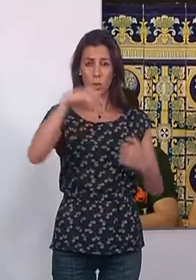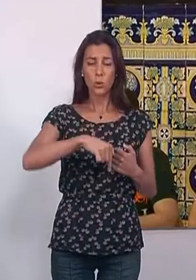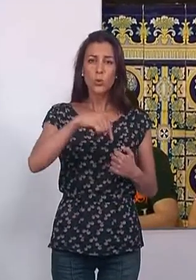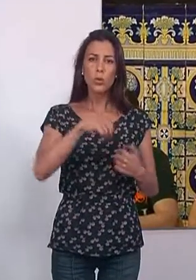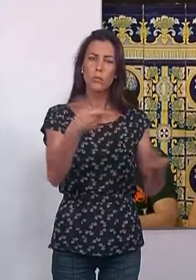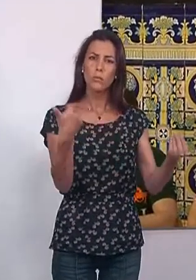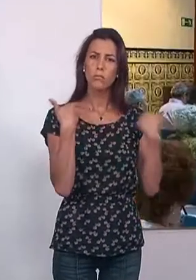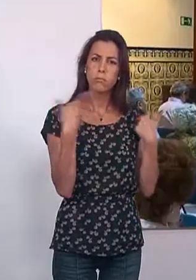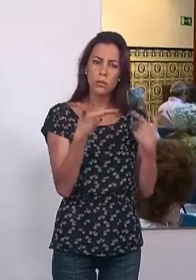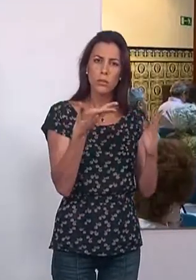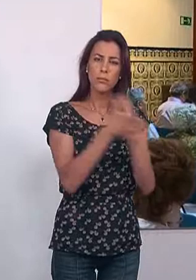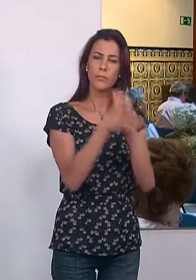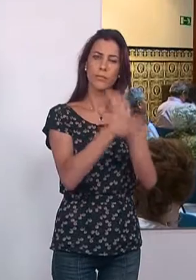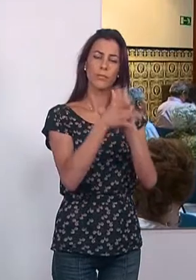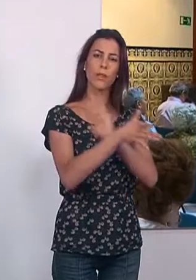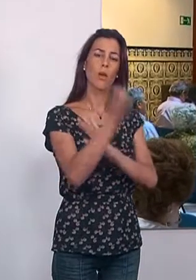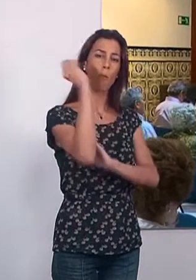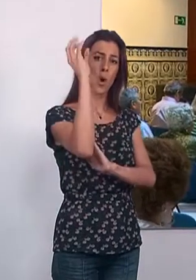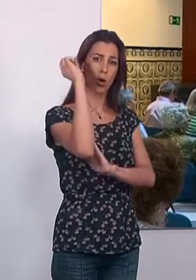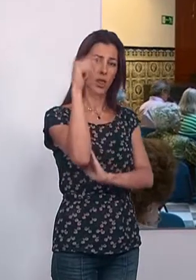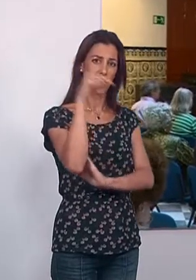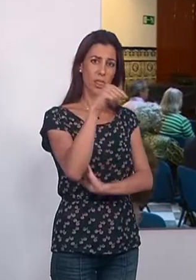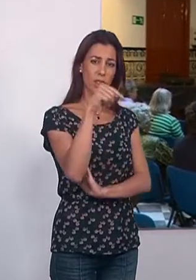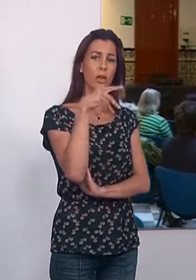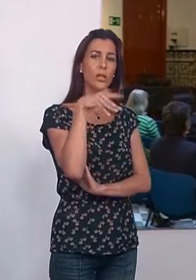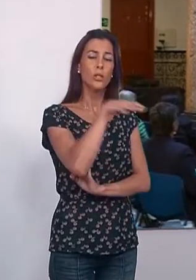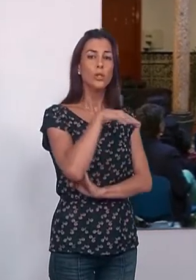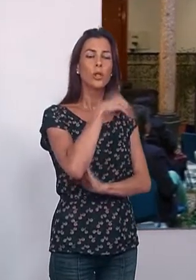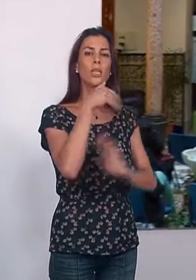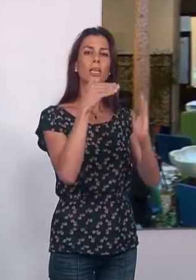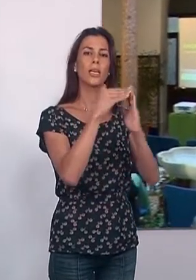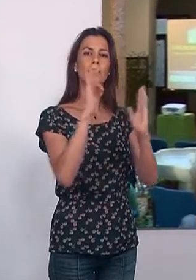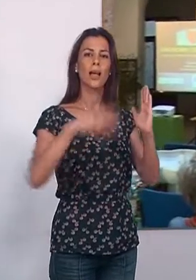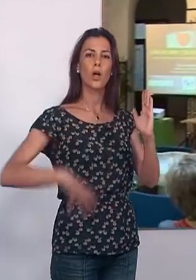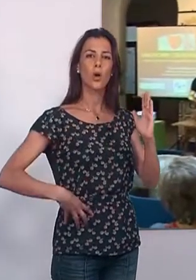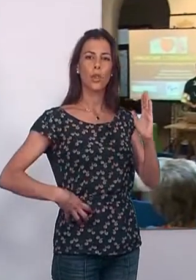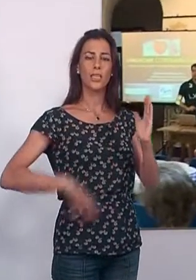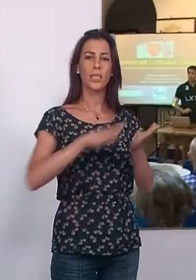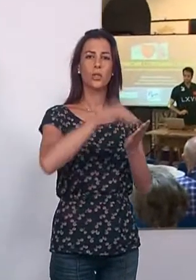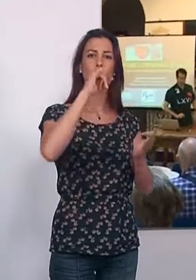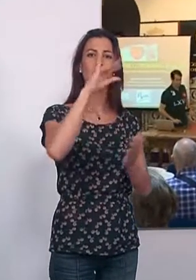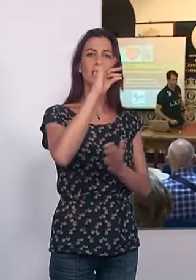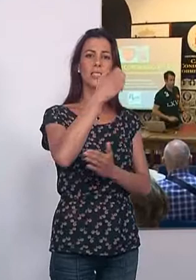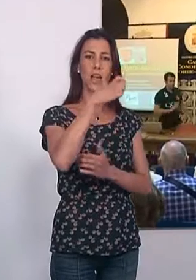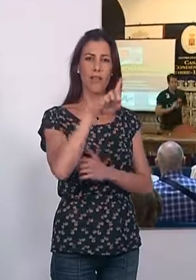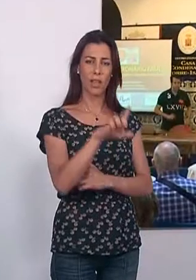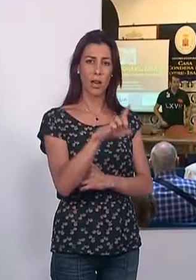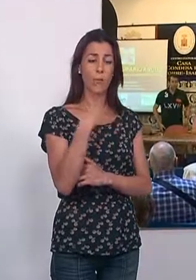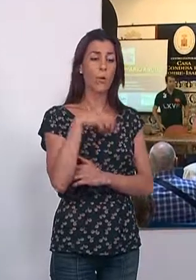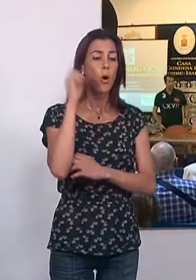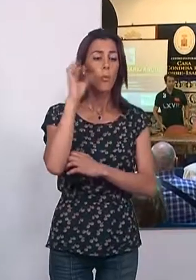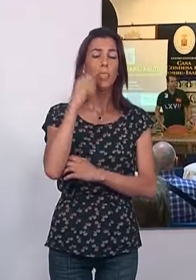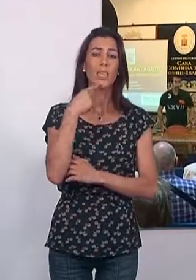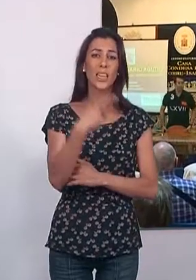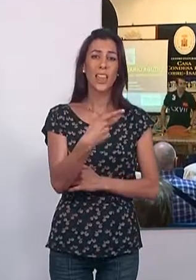Granada fue el encargado de brindar esta ponencia que tuvo lugar en la Casa de la Condesa de Torre Isabel. El